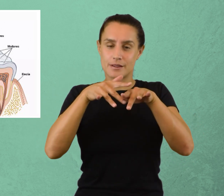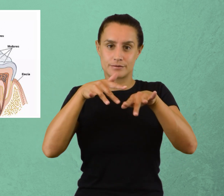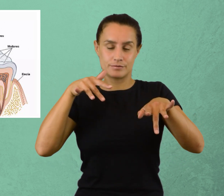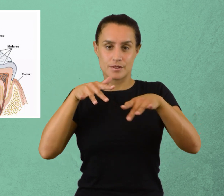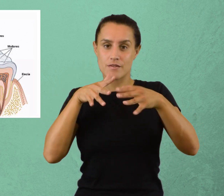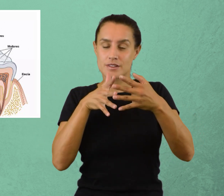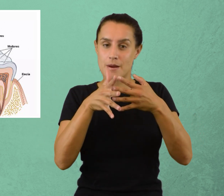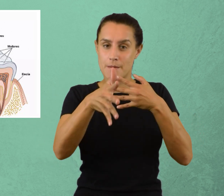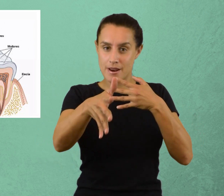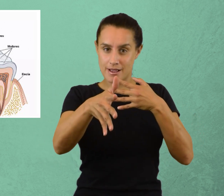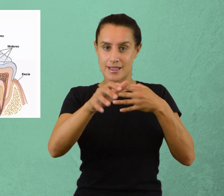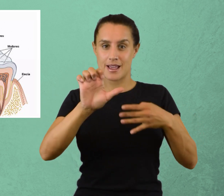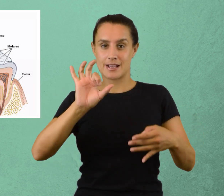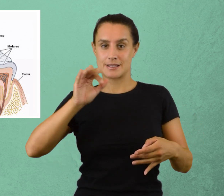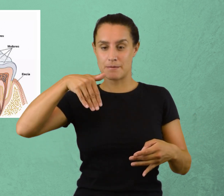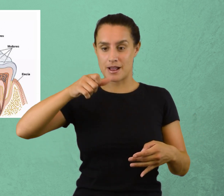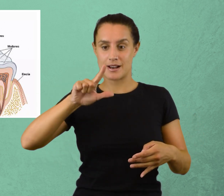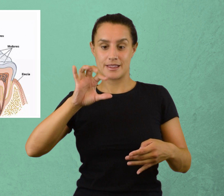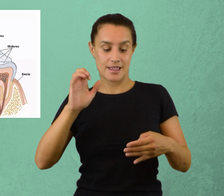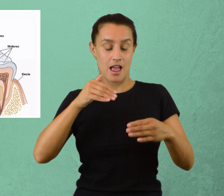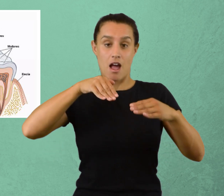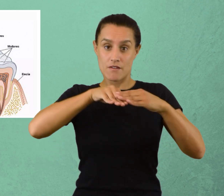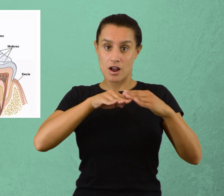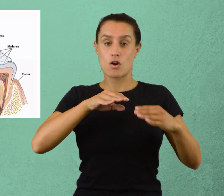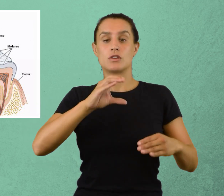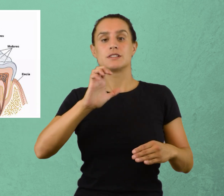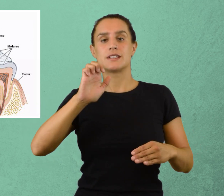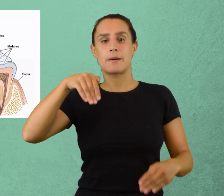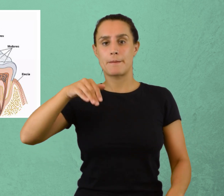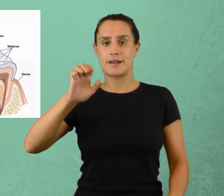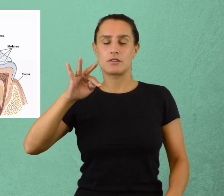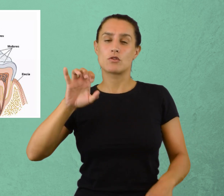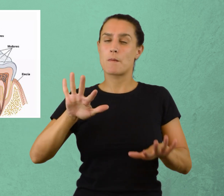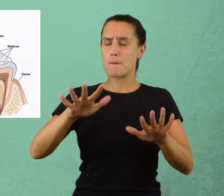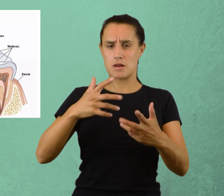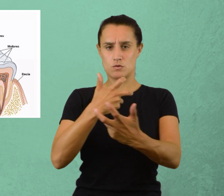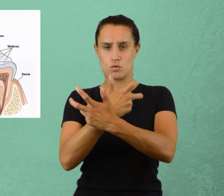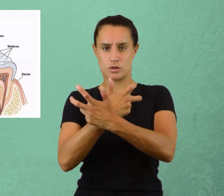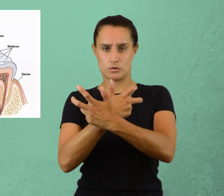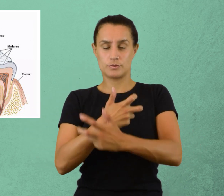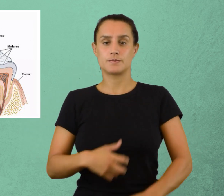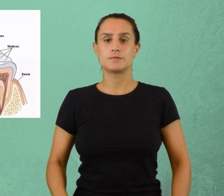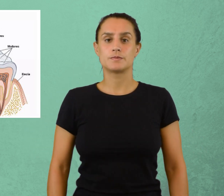otra capa llamada cemento que es similar al hueso. Gracias por ver el video.